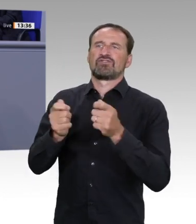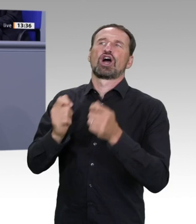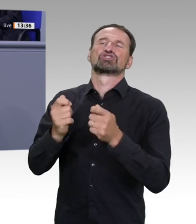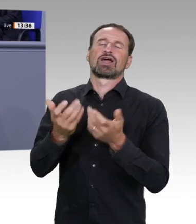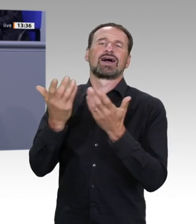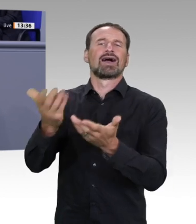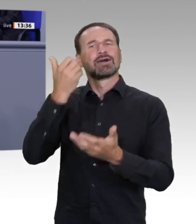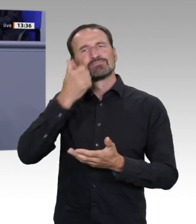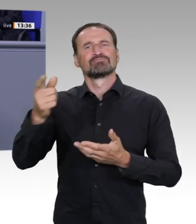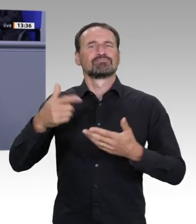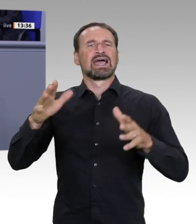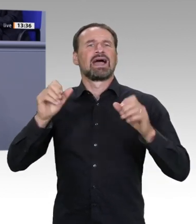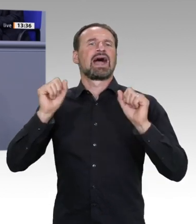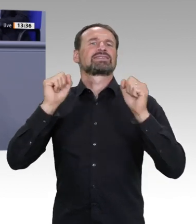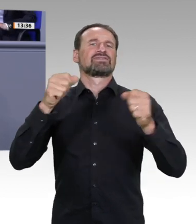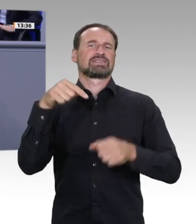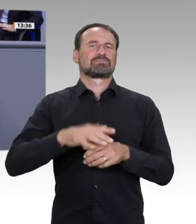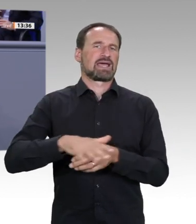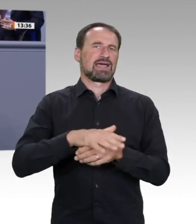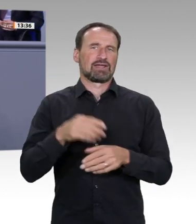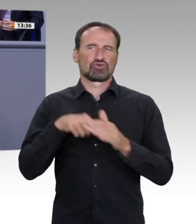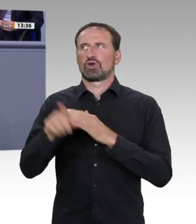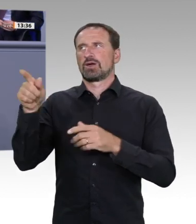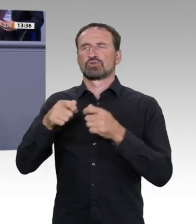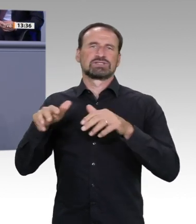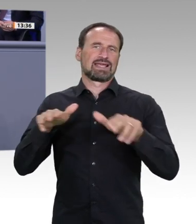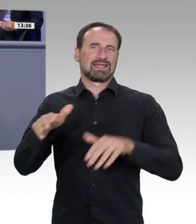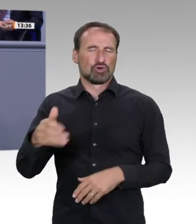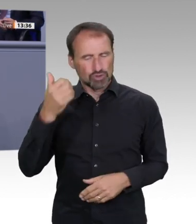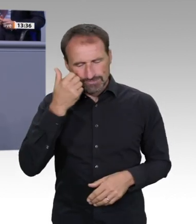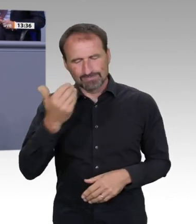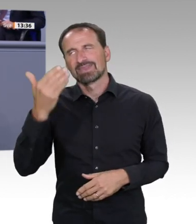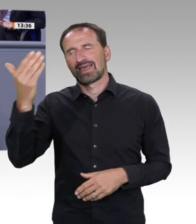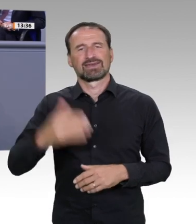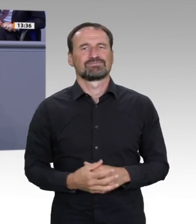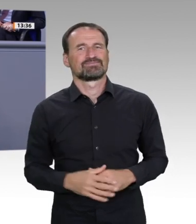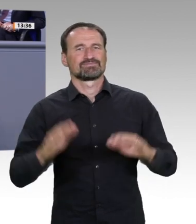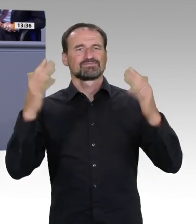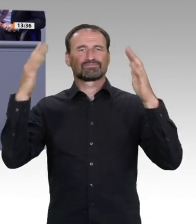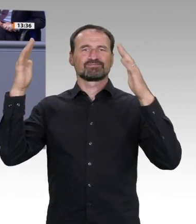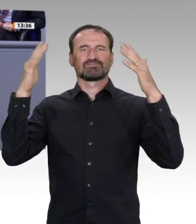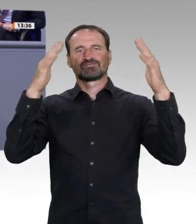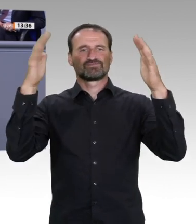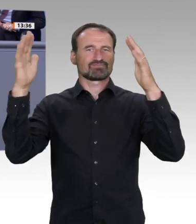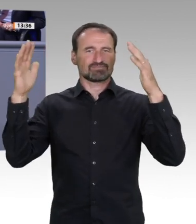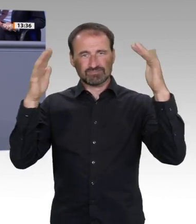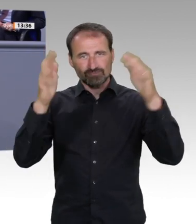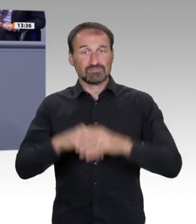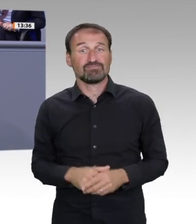strukturell und weit über einen konjunkturellen Impuls hinausgehen. Liebe Frau Kollegin Sitte, bei Ihrer